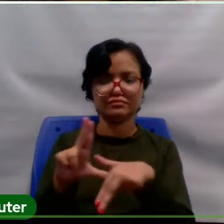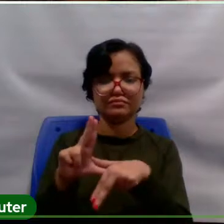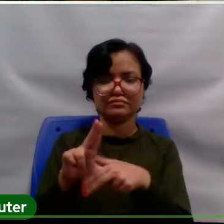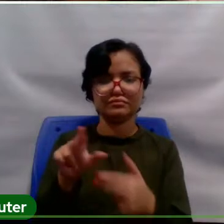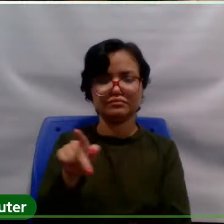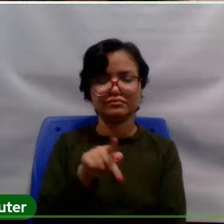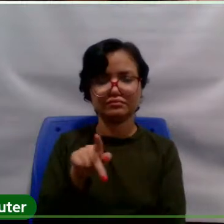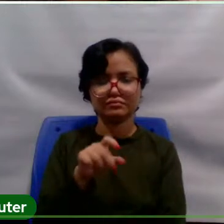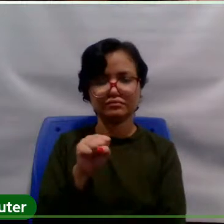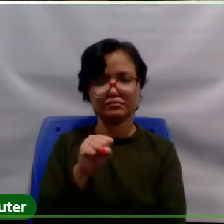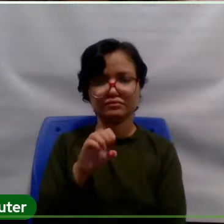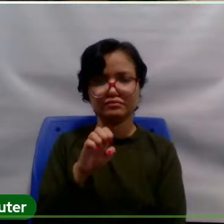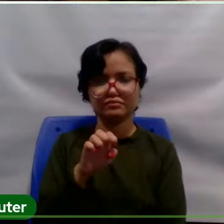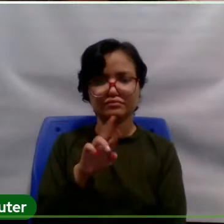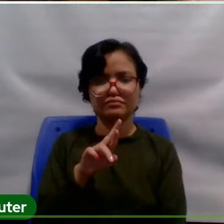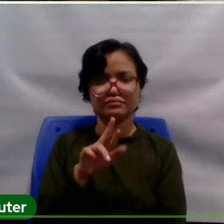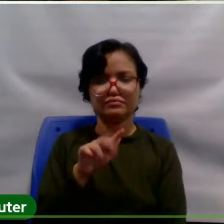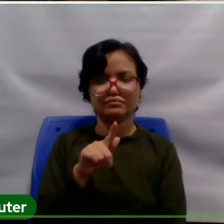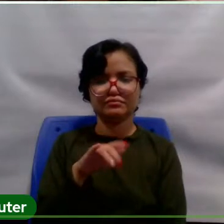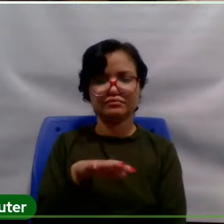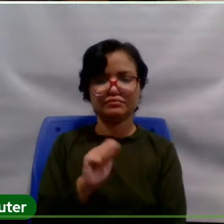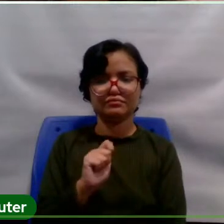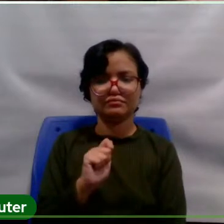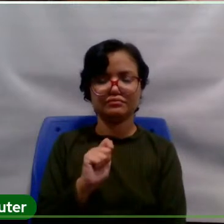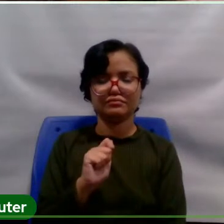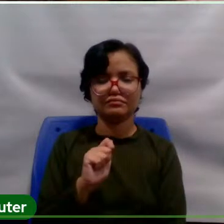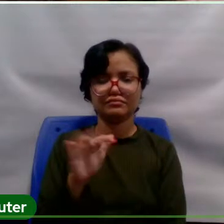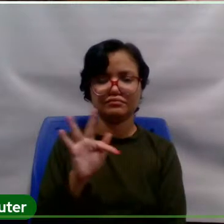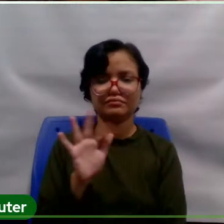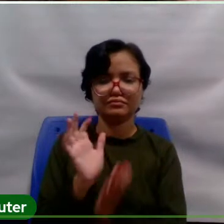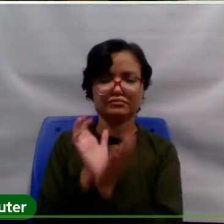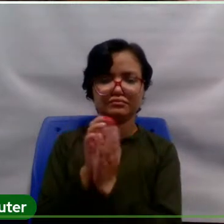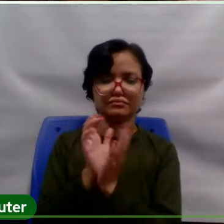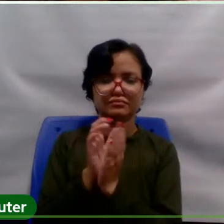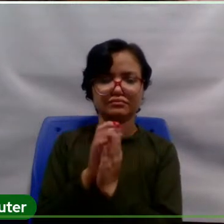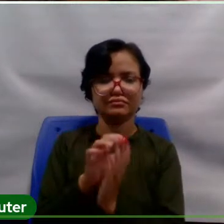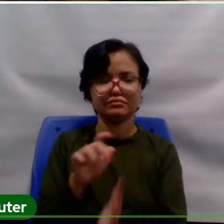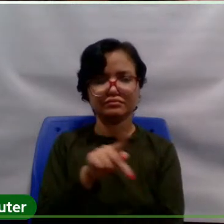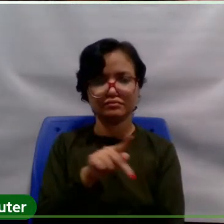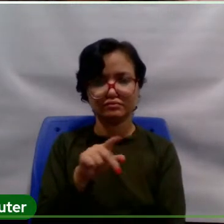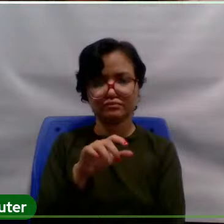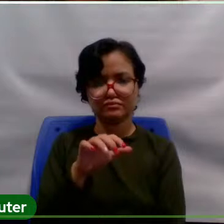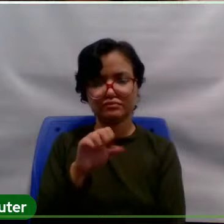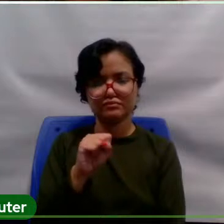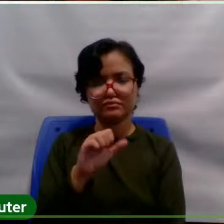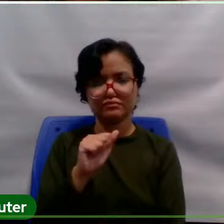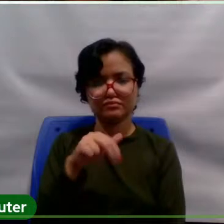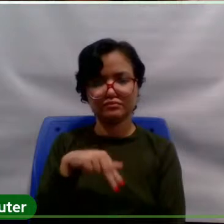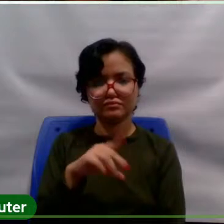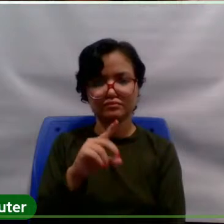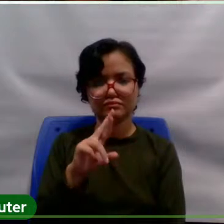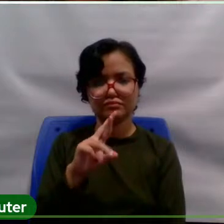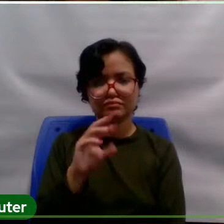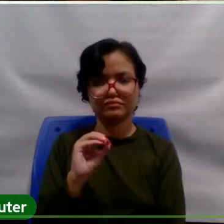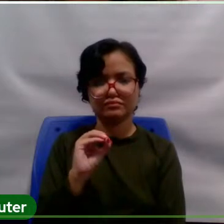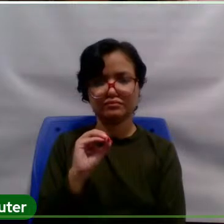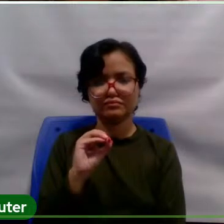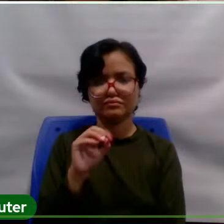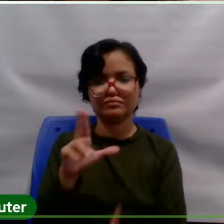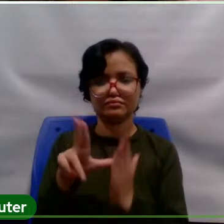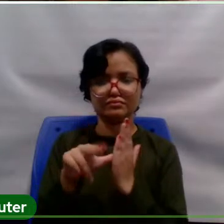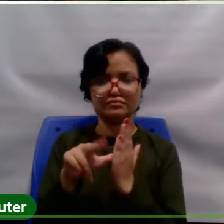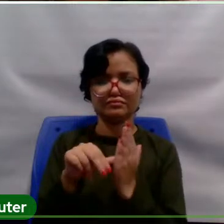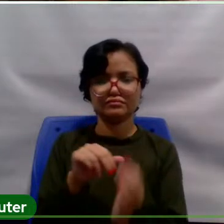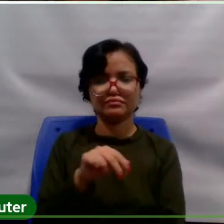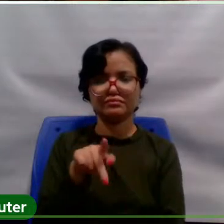Pernambuco, professor Sandro Percário, da UFSCar e o professor Alex, da Federal